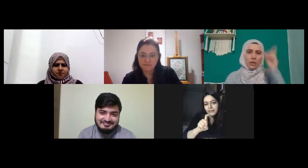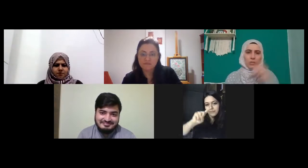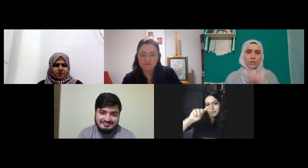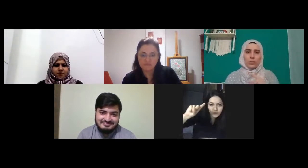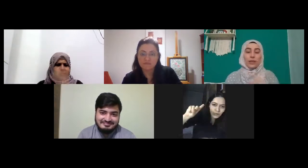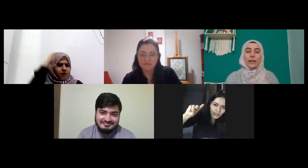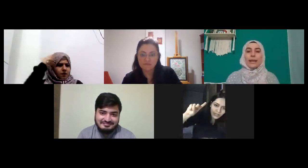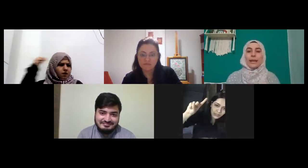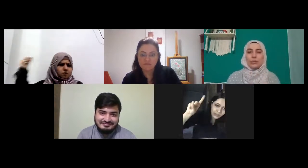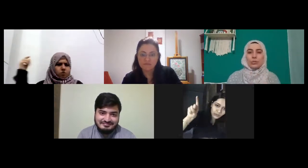şöyle